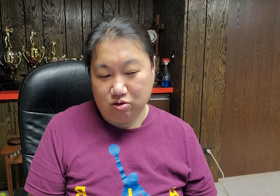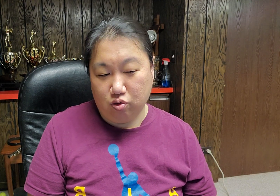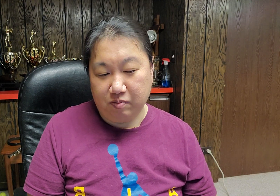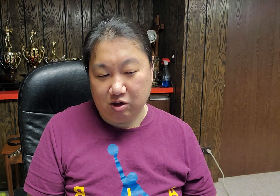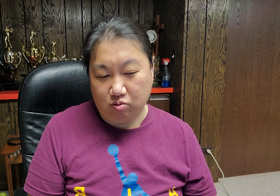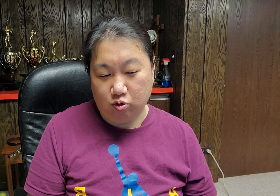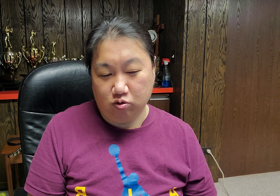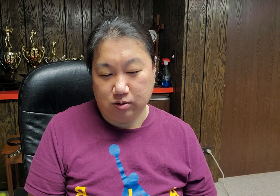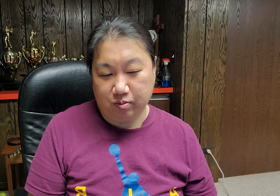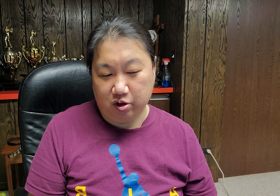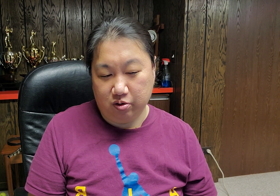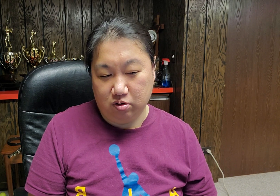똑바로 보고 싶어요.